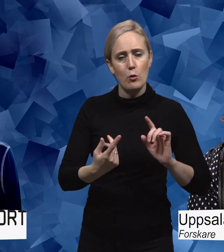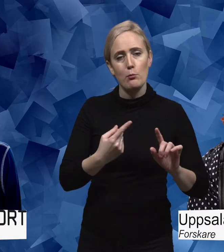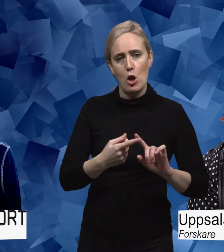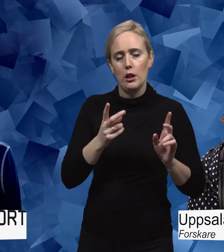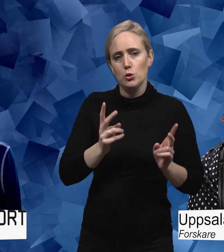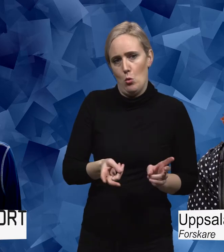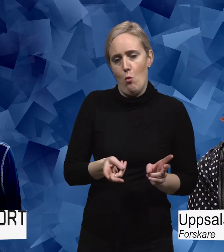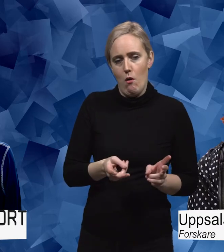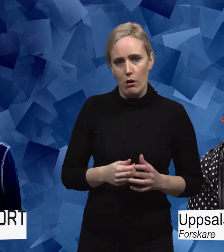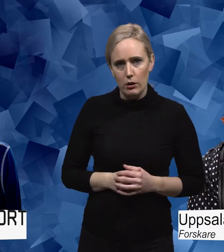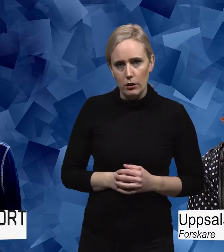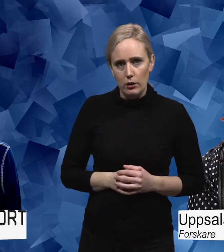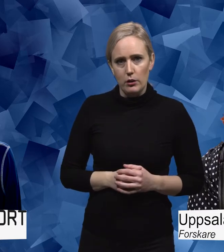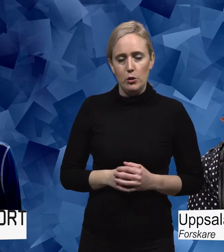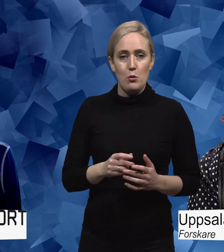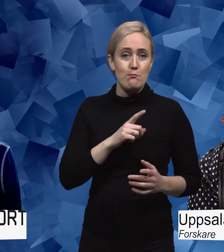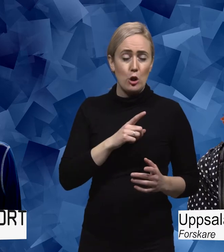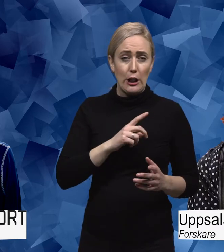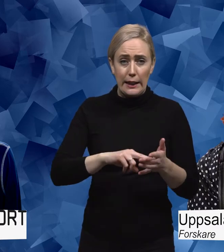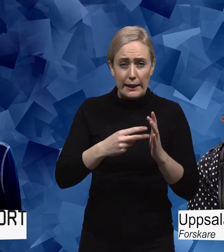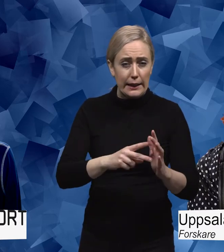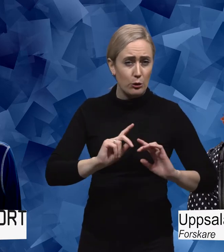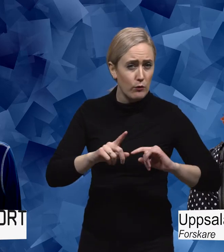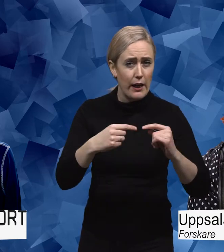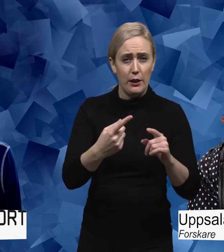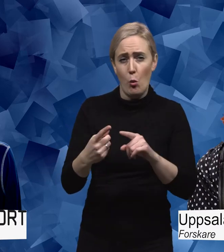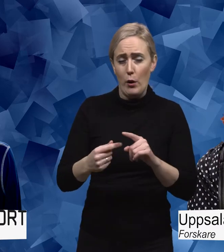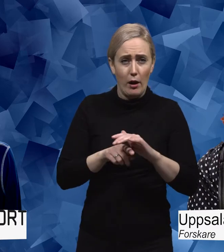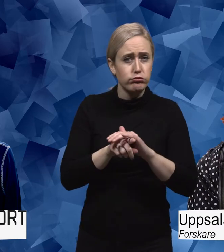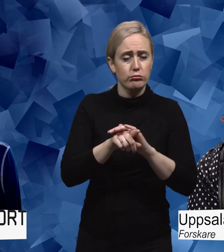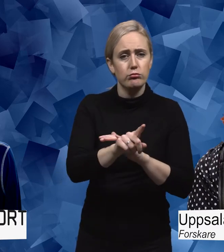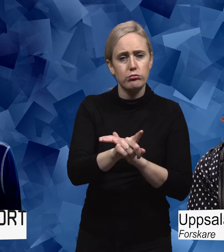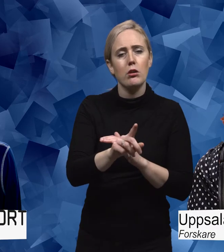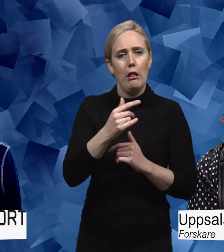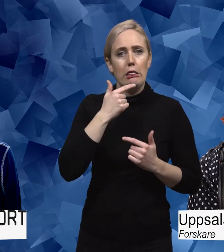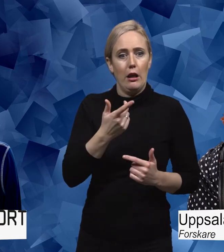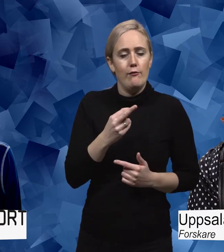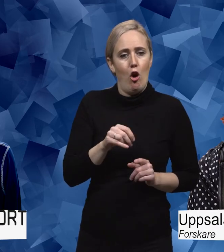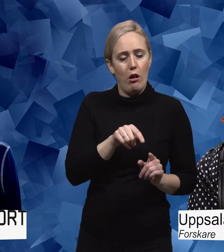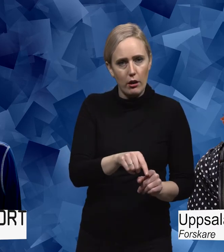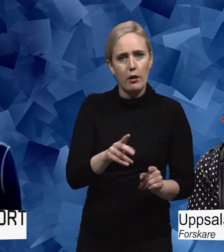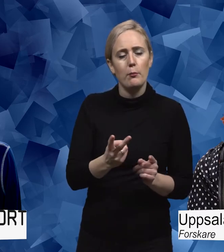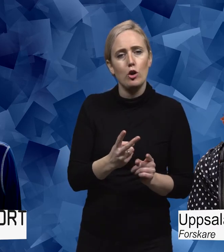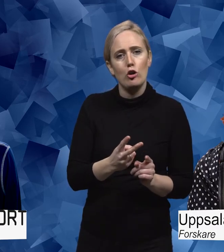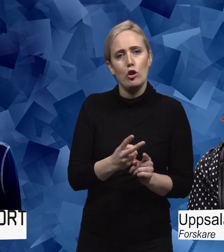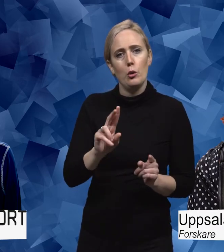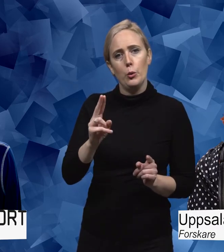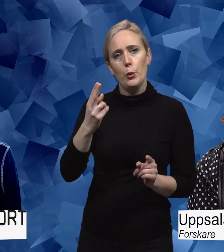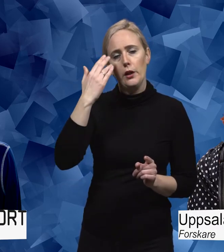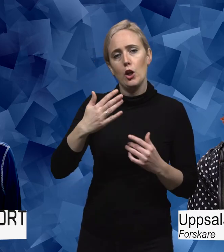betydelsen. Och tack vare fantastiska framsteg och teknikutveckling och allt möjligt annat så är det ju ofta så att man kan göra väldigt mycket numera för